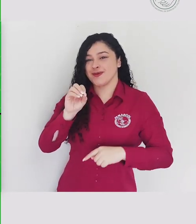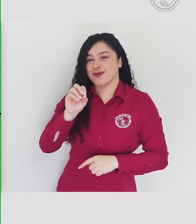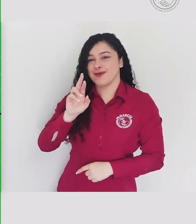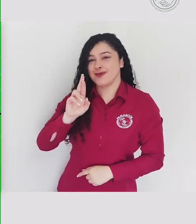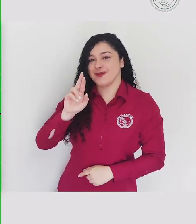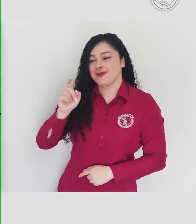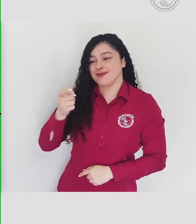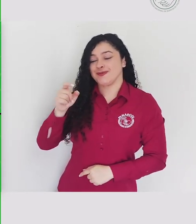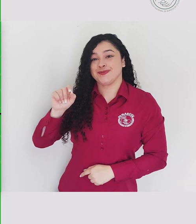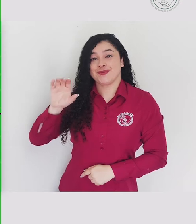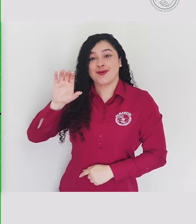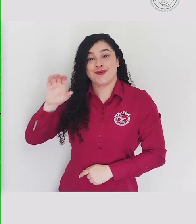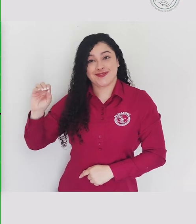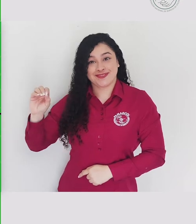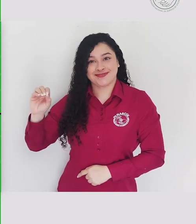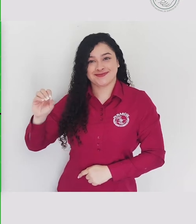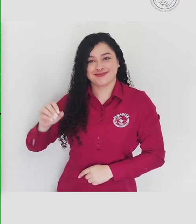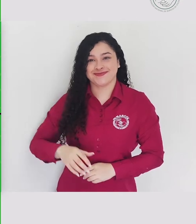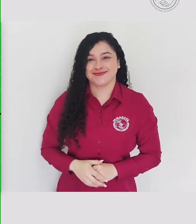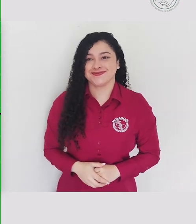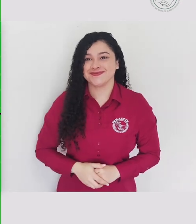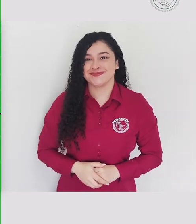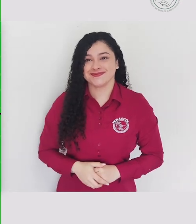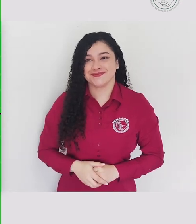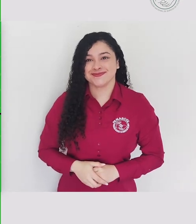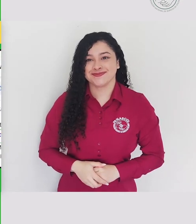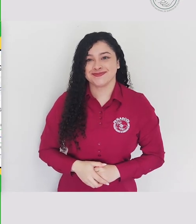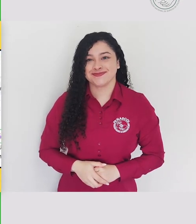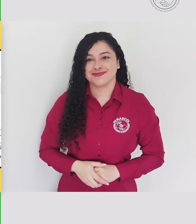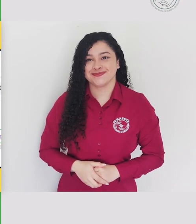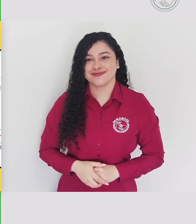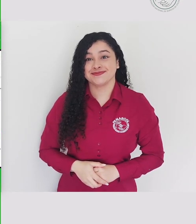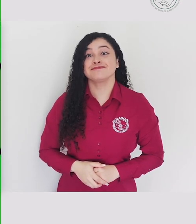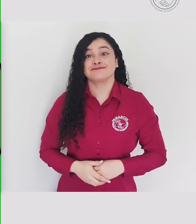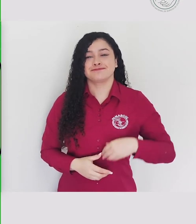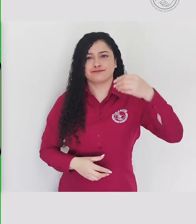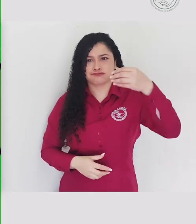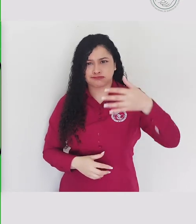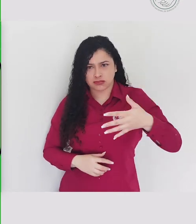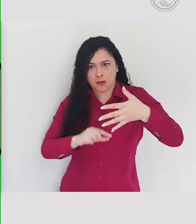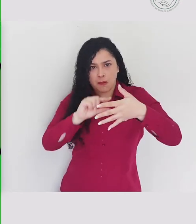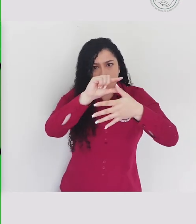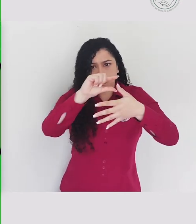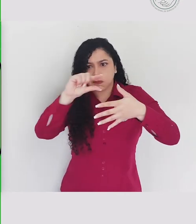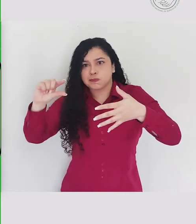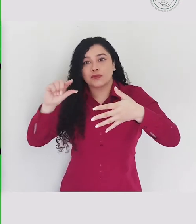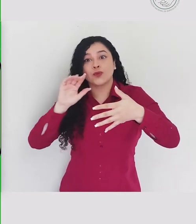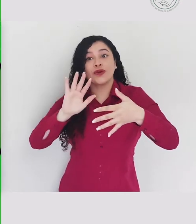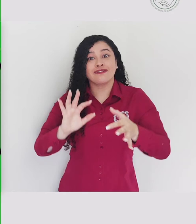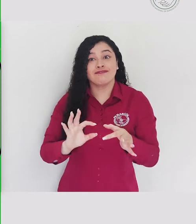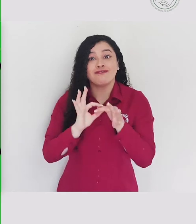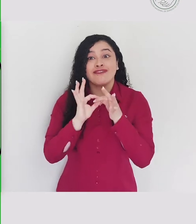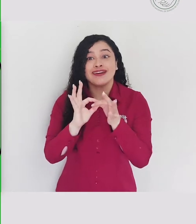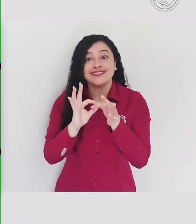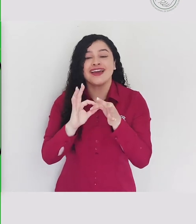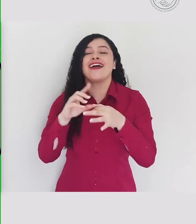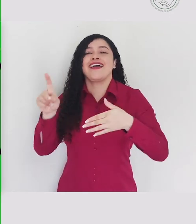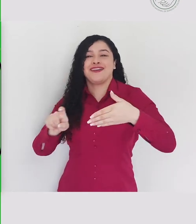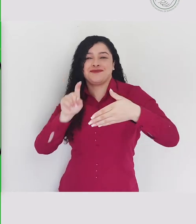.fenascol.org.co En las opciones de búsqueda, da clic a la